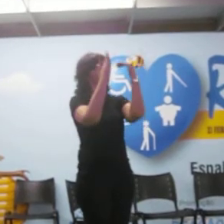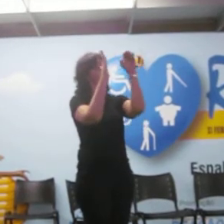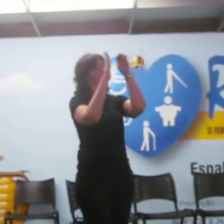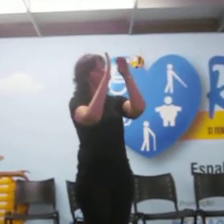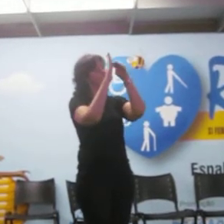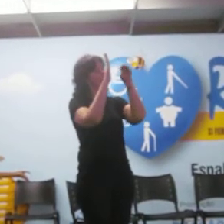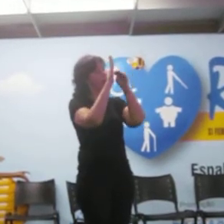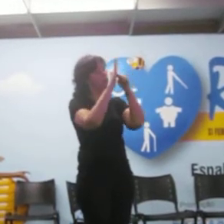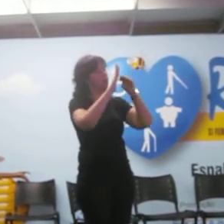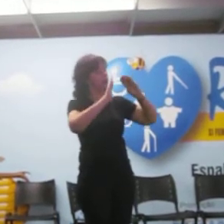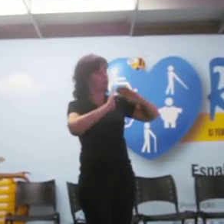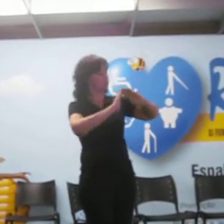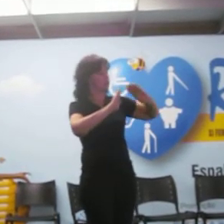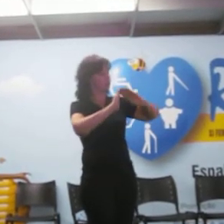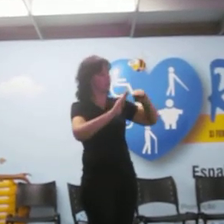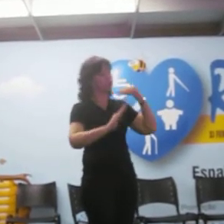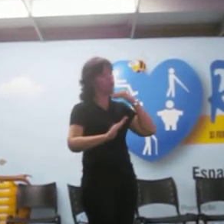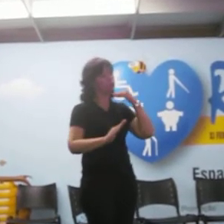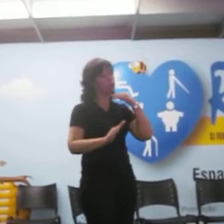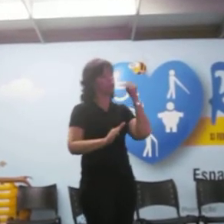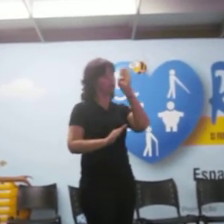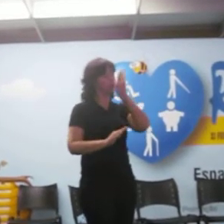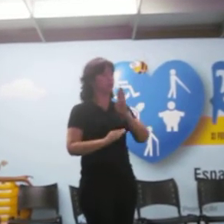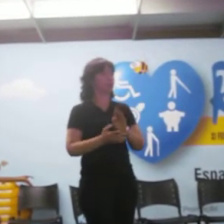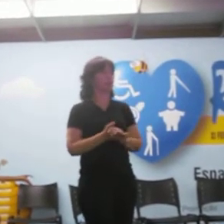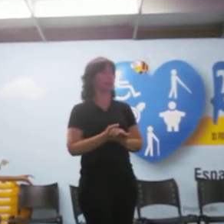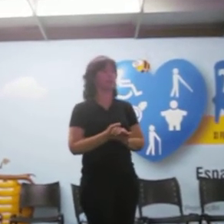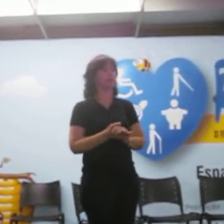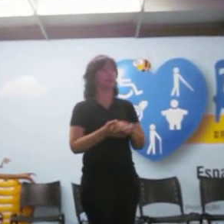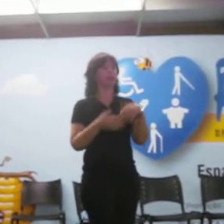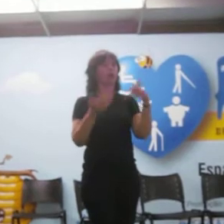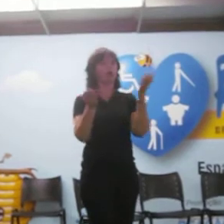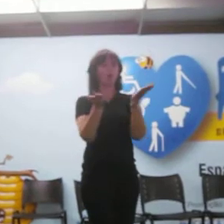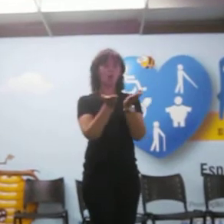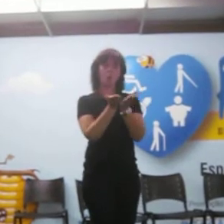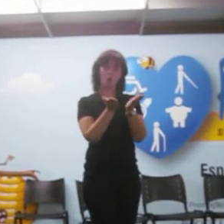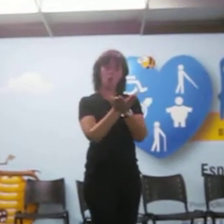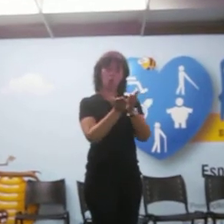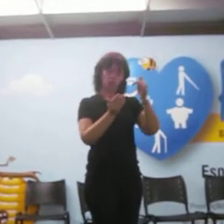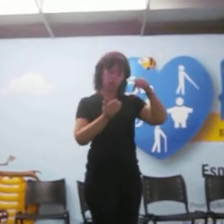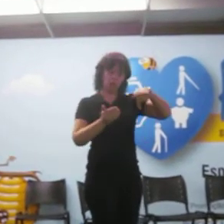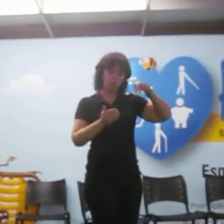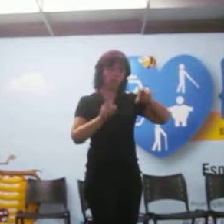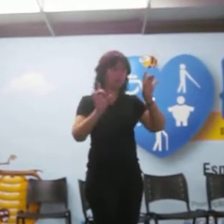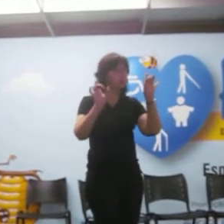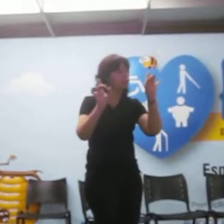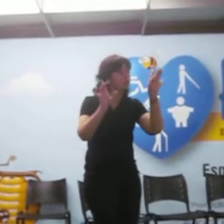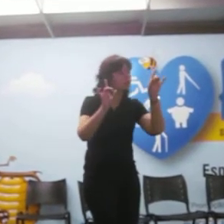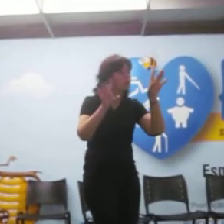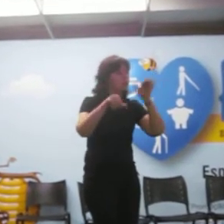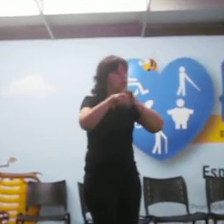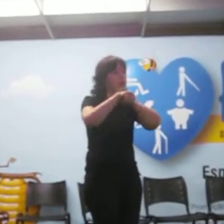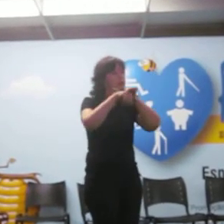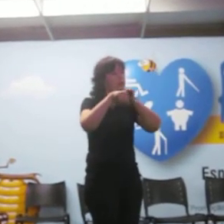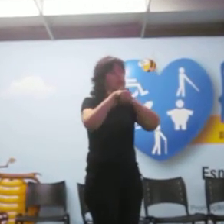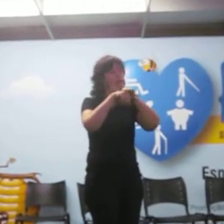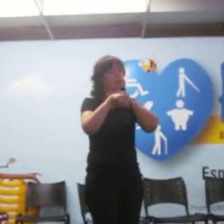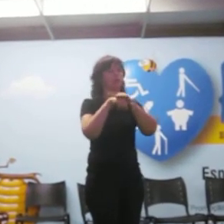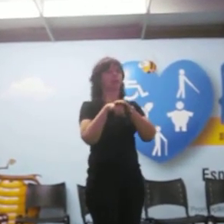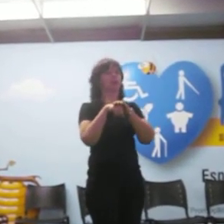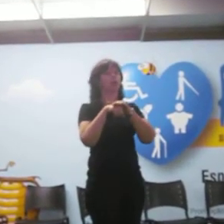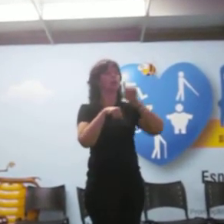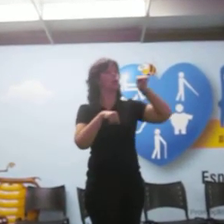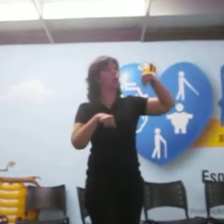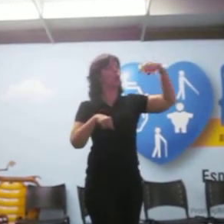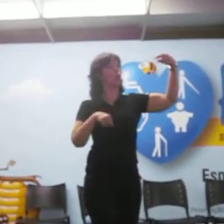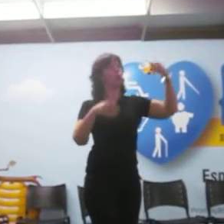Mas hoje, hoje a gente veio mais especificamente falar De uma outra luta